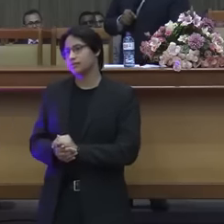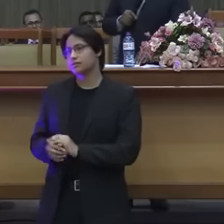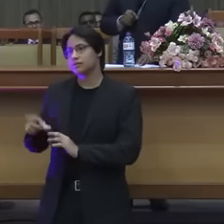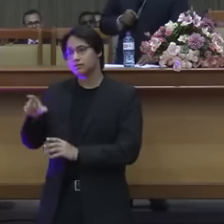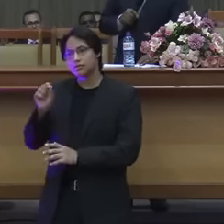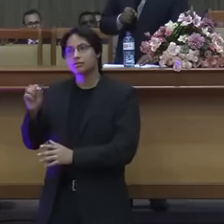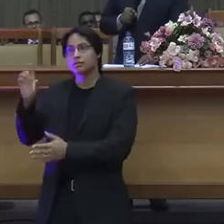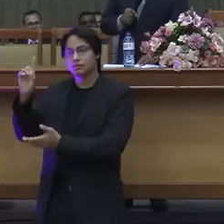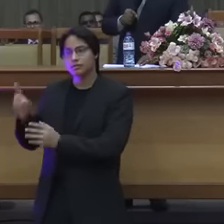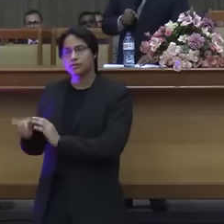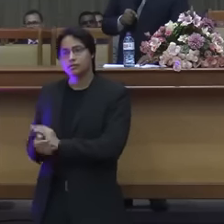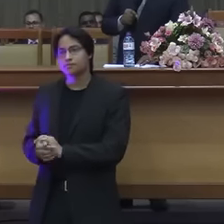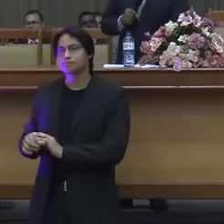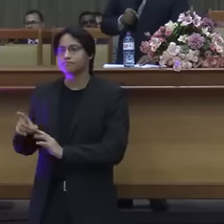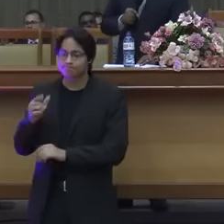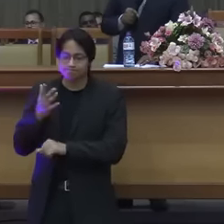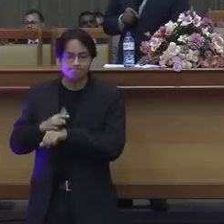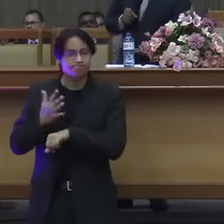eita meu Deus